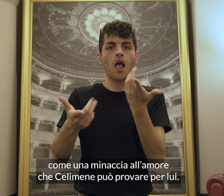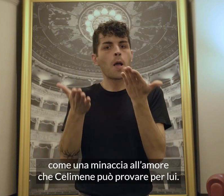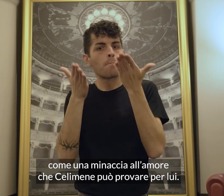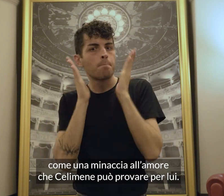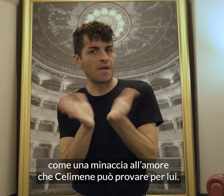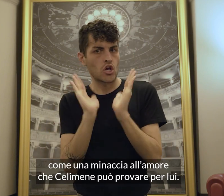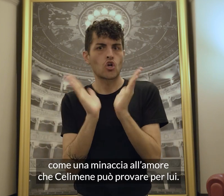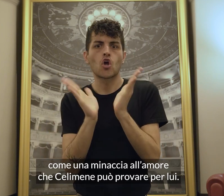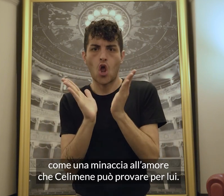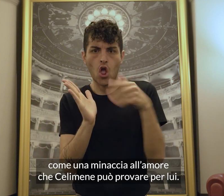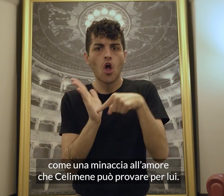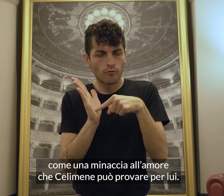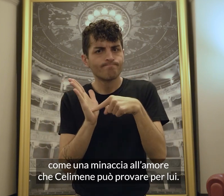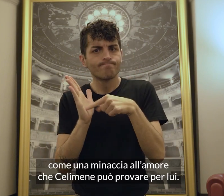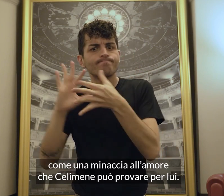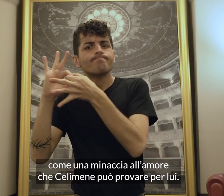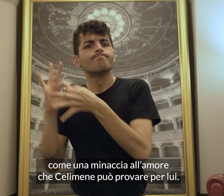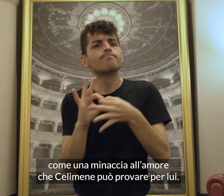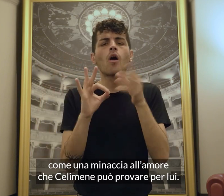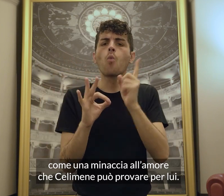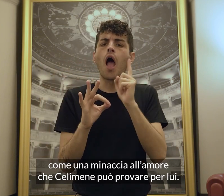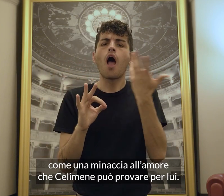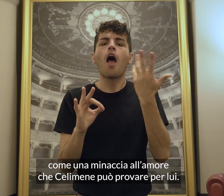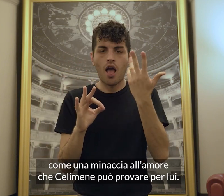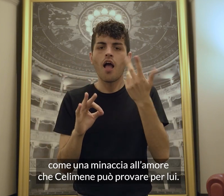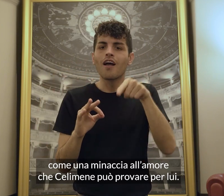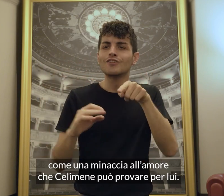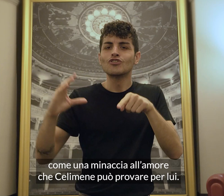minaccia all'amore che Selimène può provare per lui.